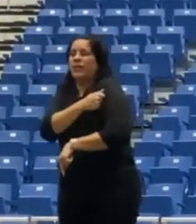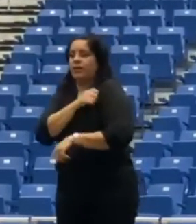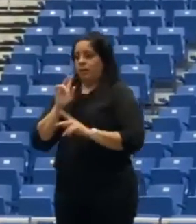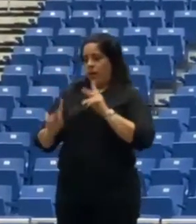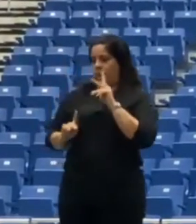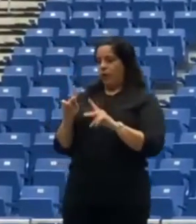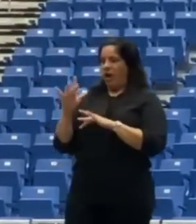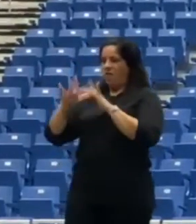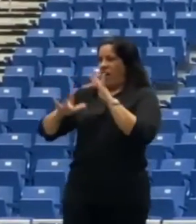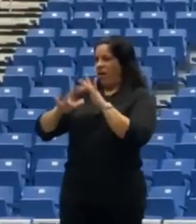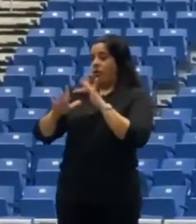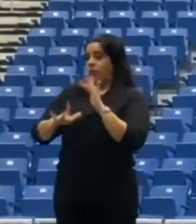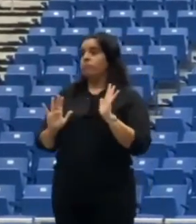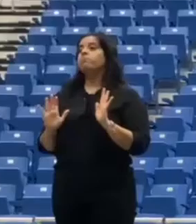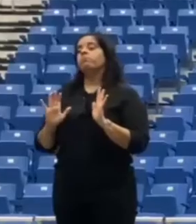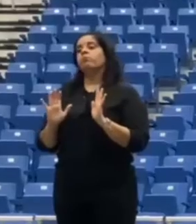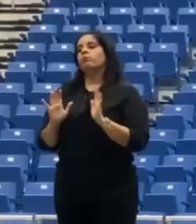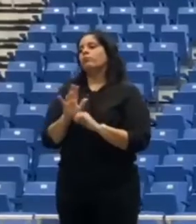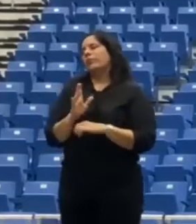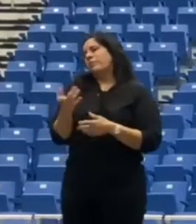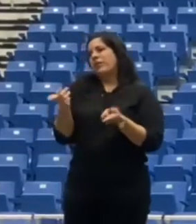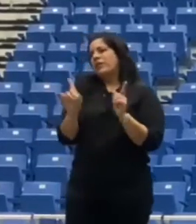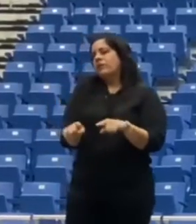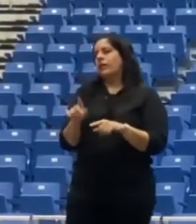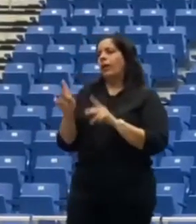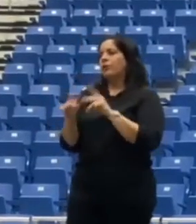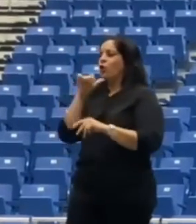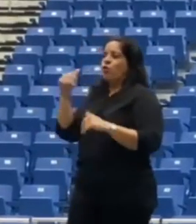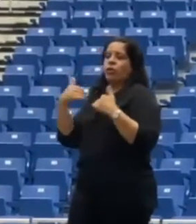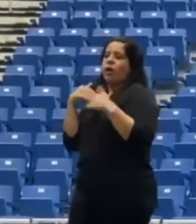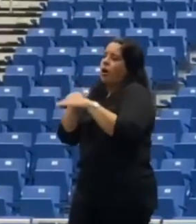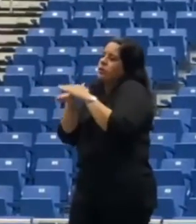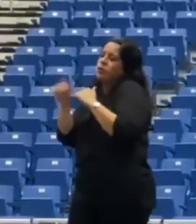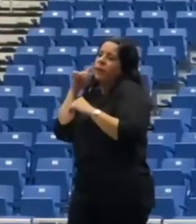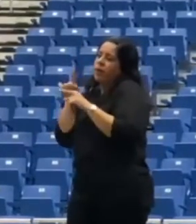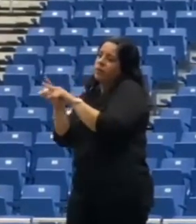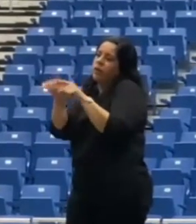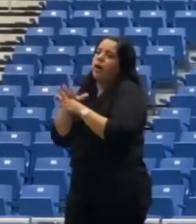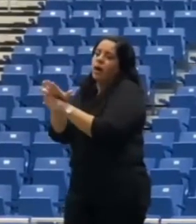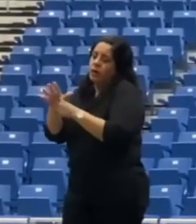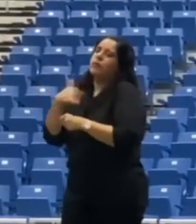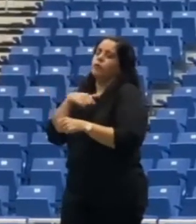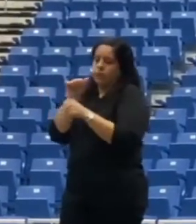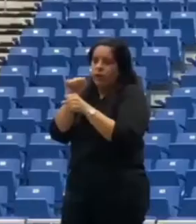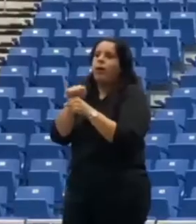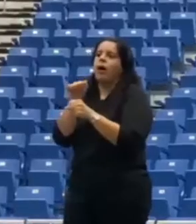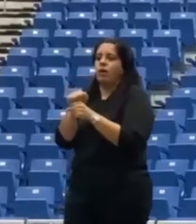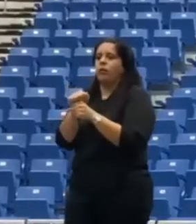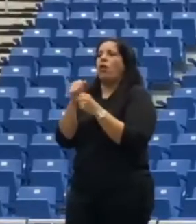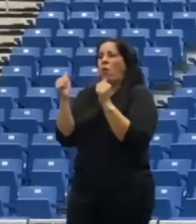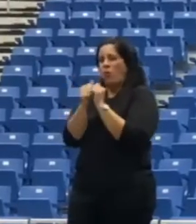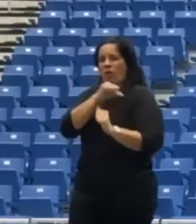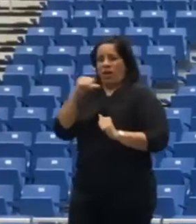que quedan por vacunarse generalmente son personas que quizás no tengan el acceso a los lugares y por eso es que estamos trabajando con muchos de los